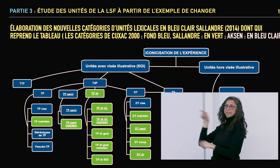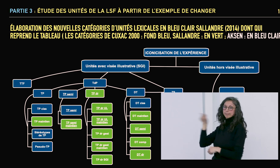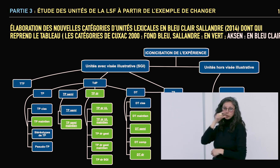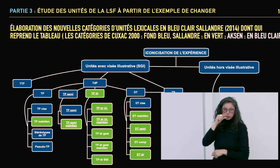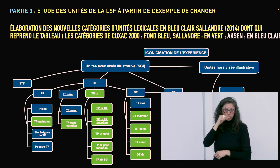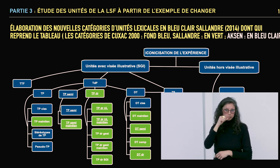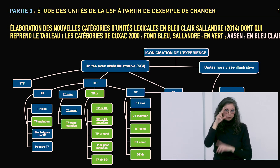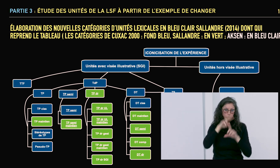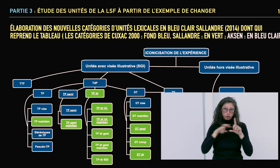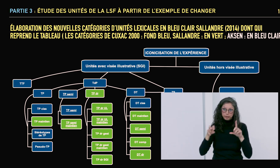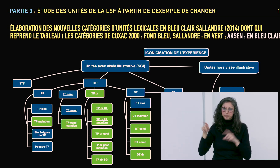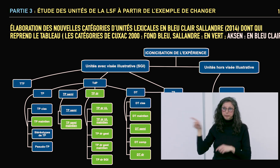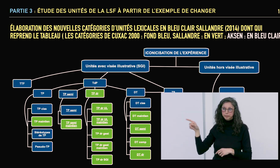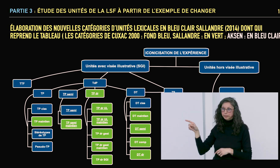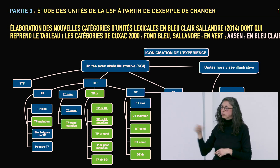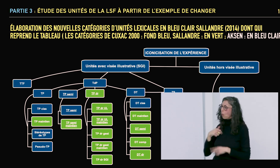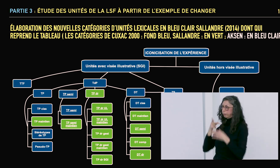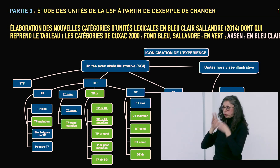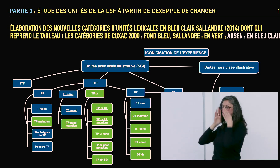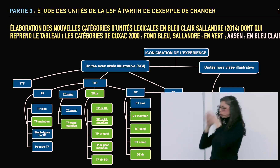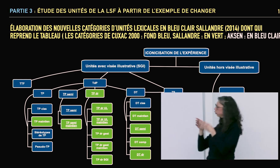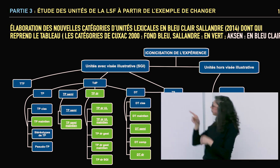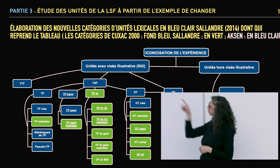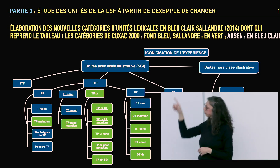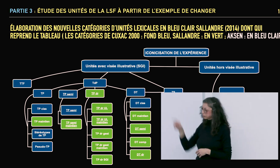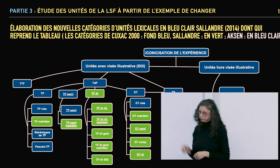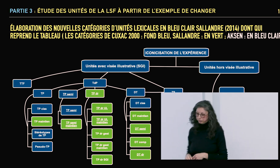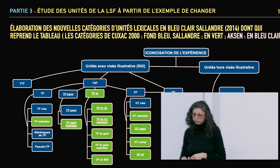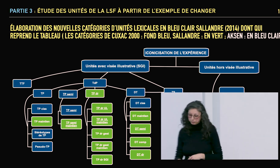en revenant à l'approche sémiologique de Christian Cuxac.